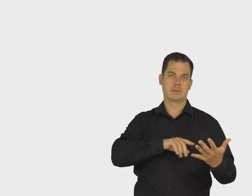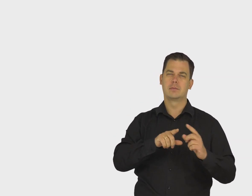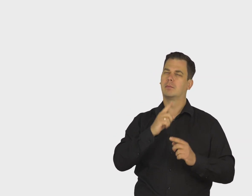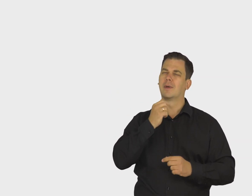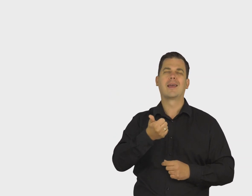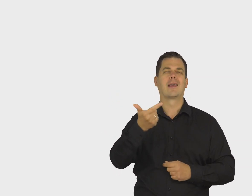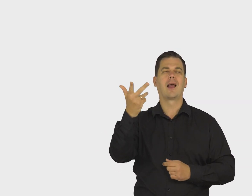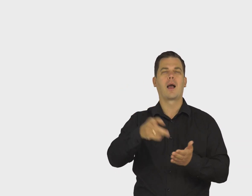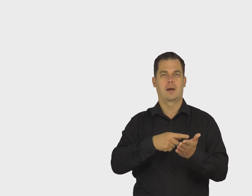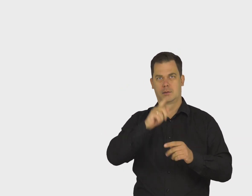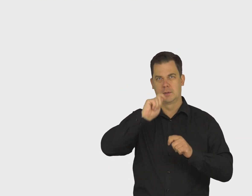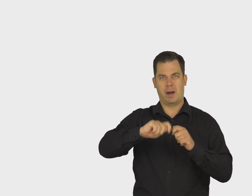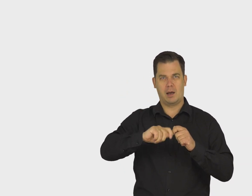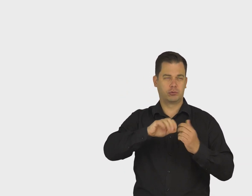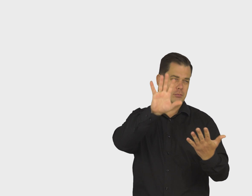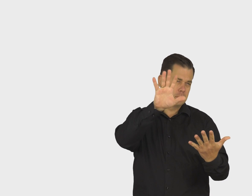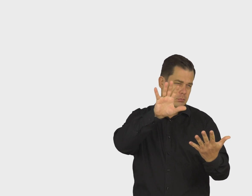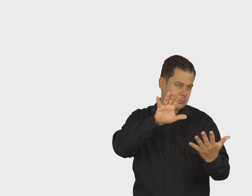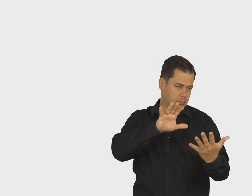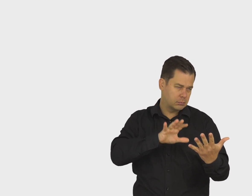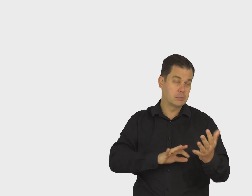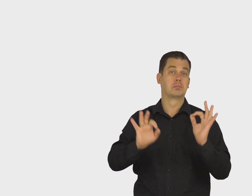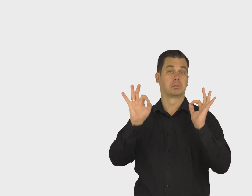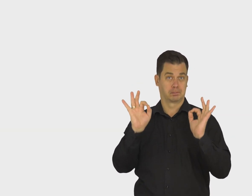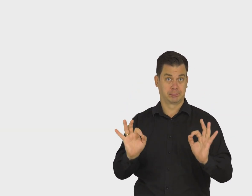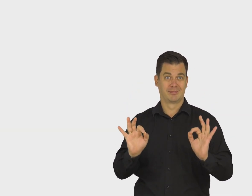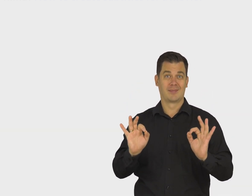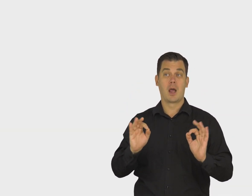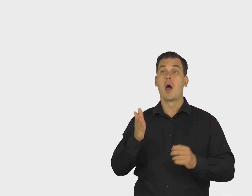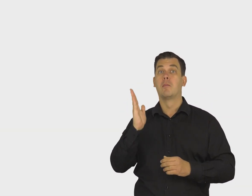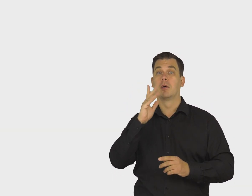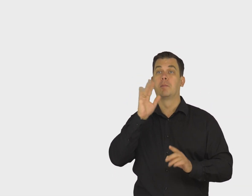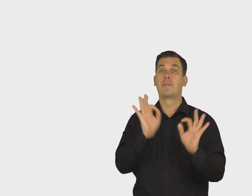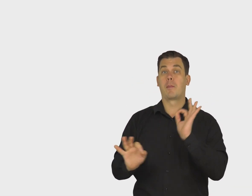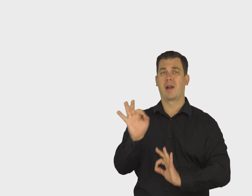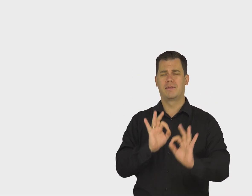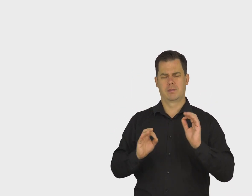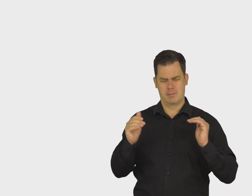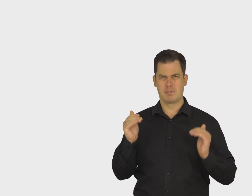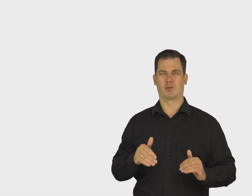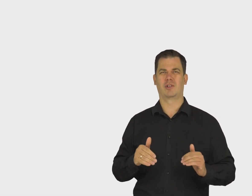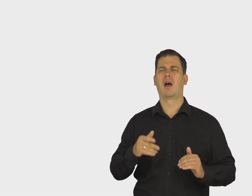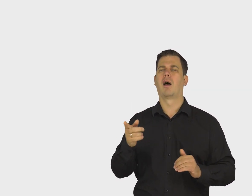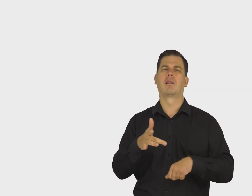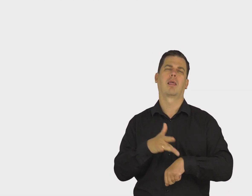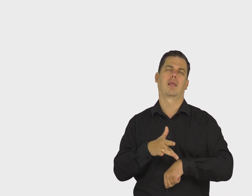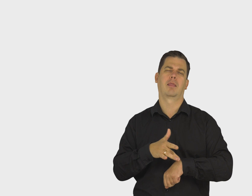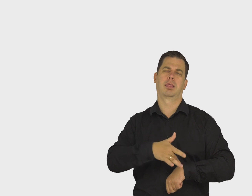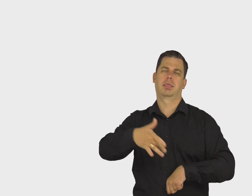nawet kilkakrotnie, czy nie ma w nim błędów. Późniejsze poprawianie tekstu będzie możliwe, ale bardziej czasochłonne.